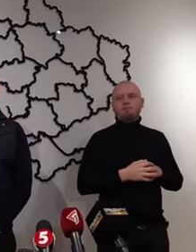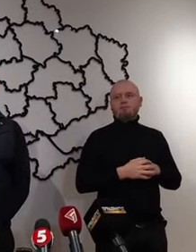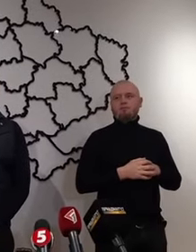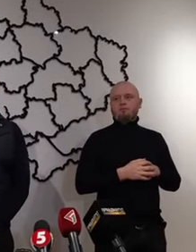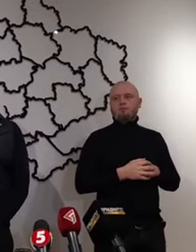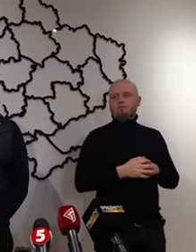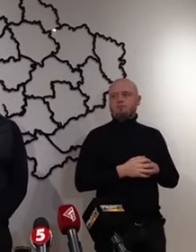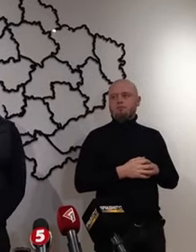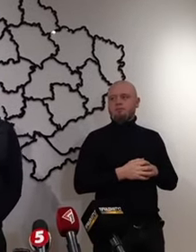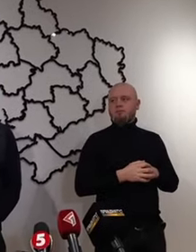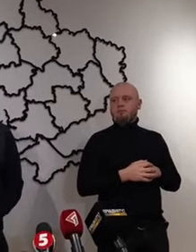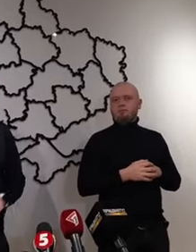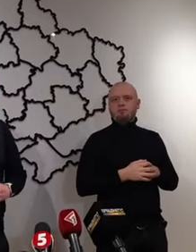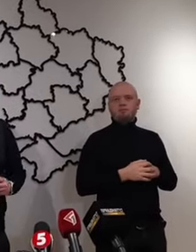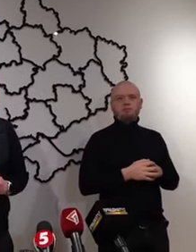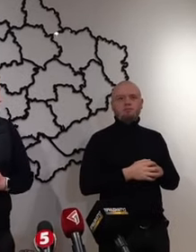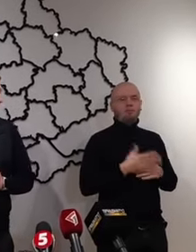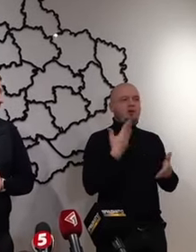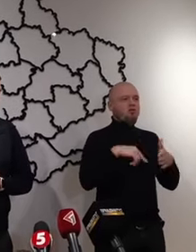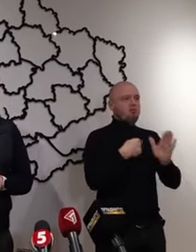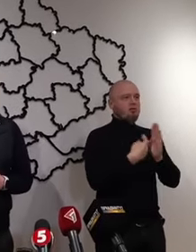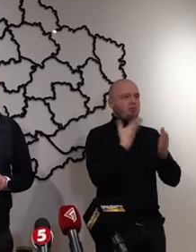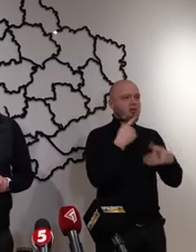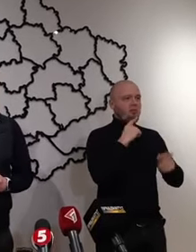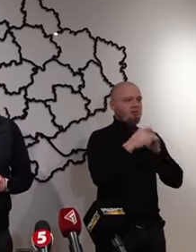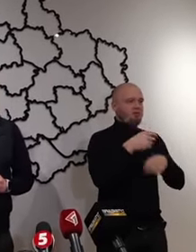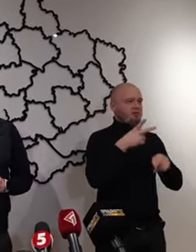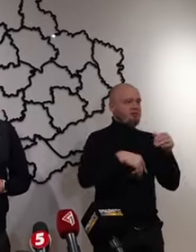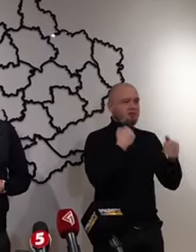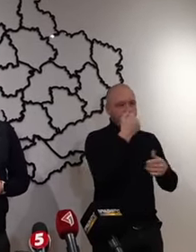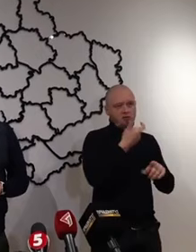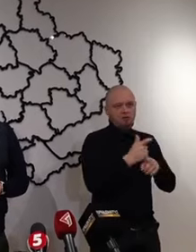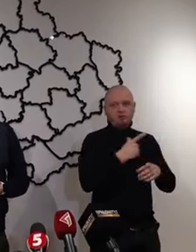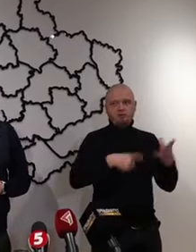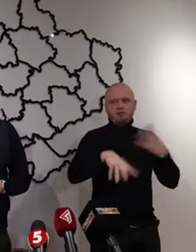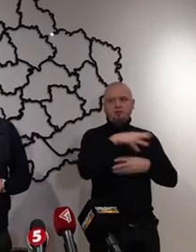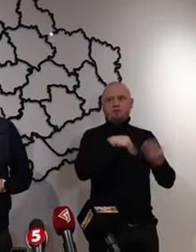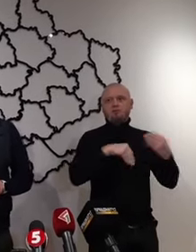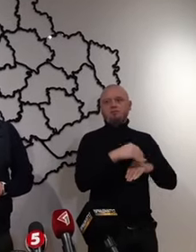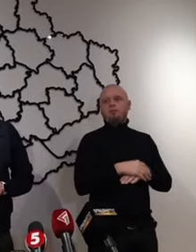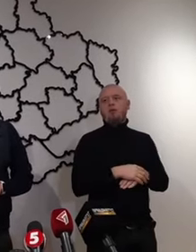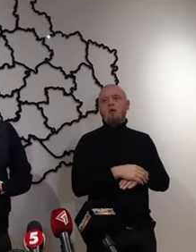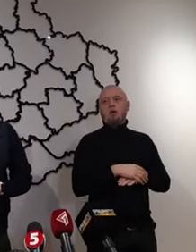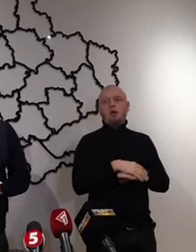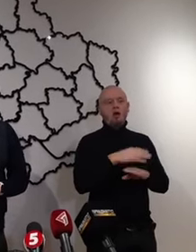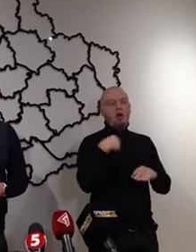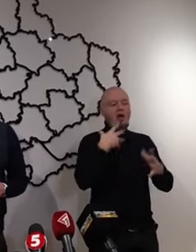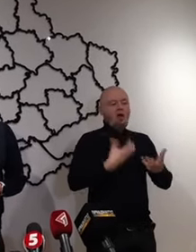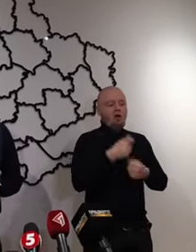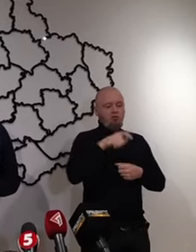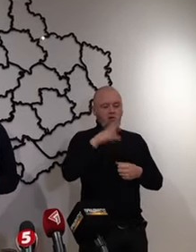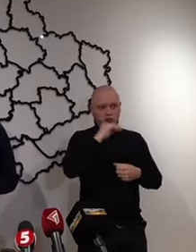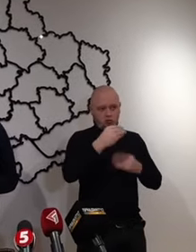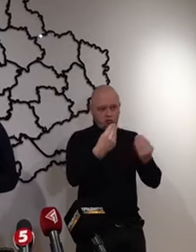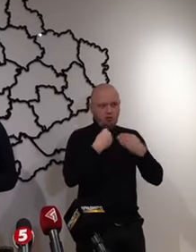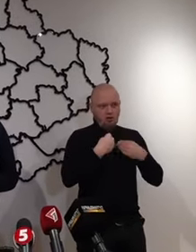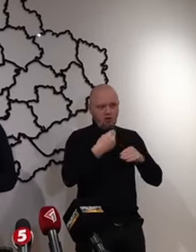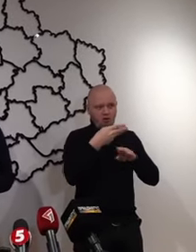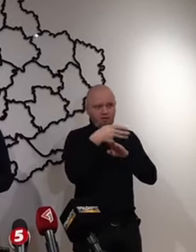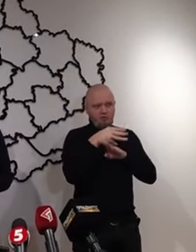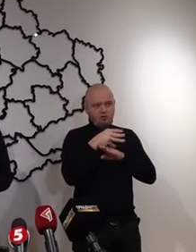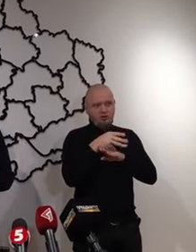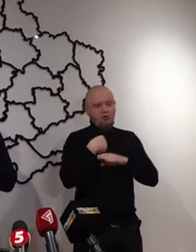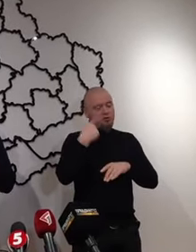Є ще запитання? Якщо запитання немає, то беремо завершено. Дякую дуже вам. Відувальники нам зможуть якісь відома? Я думаю,